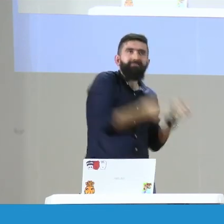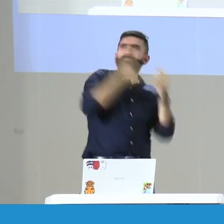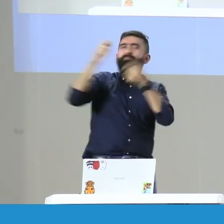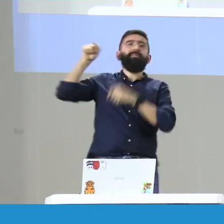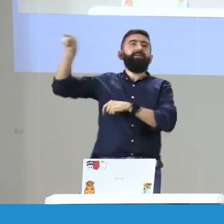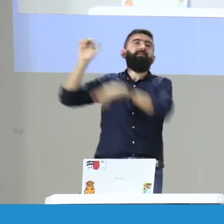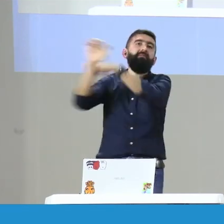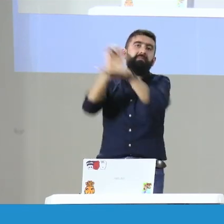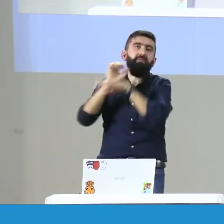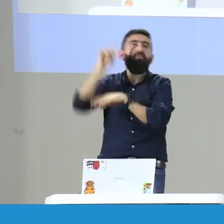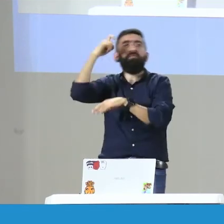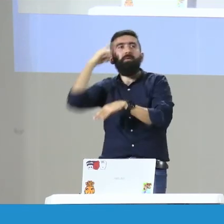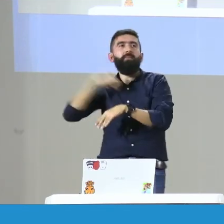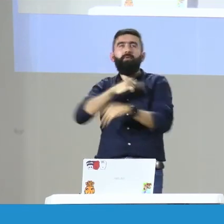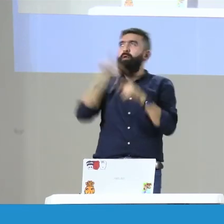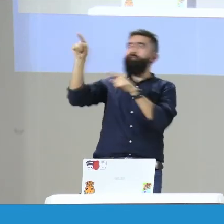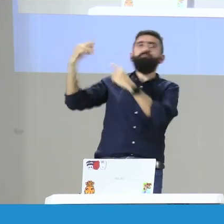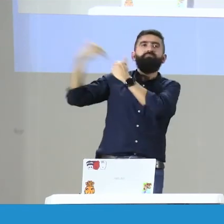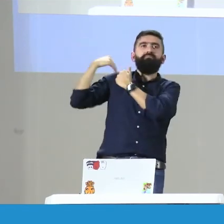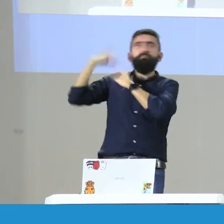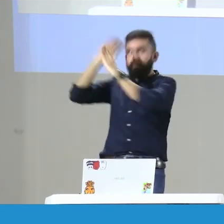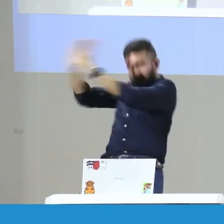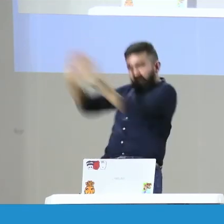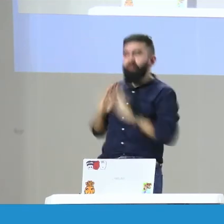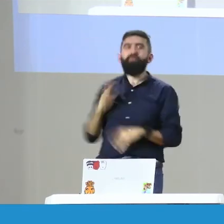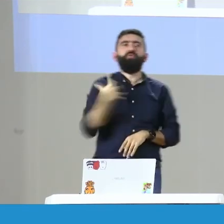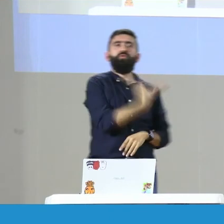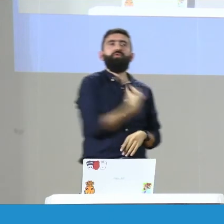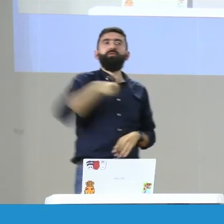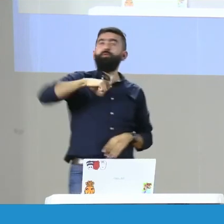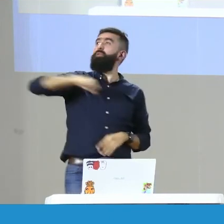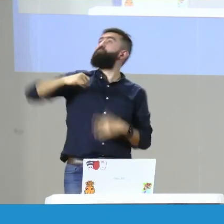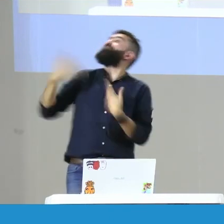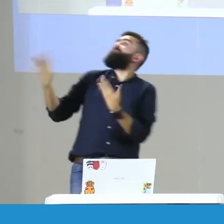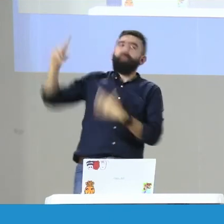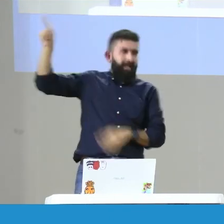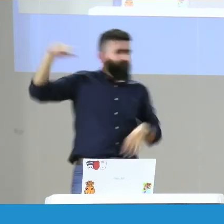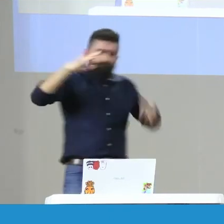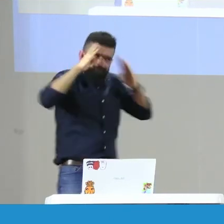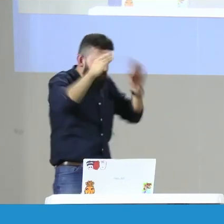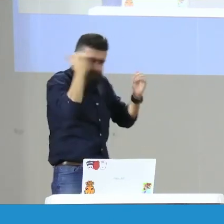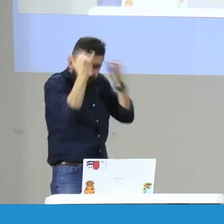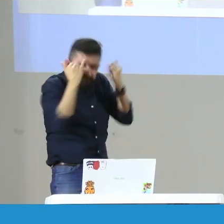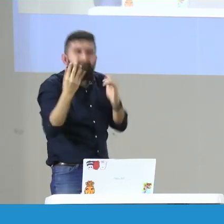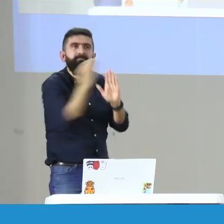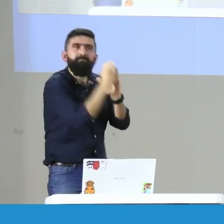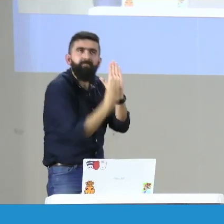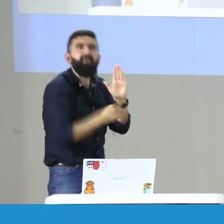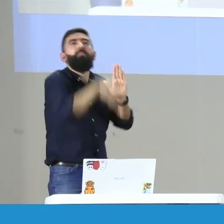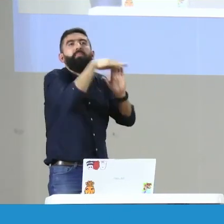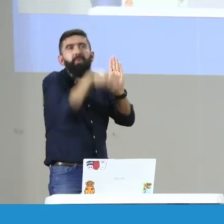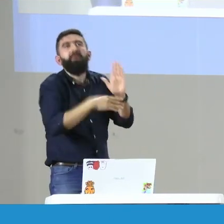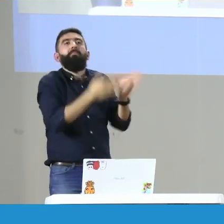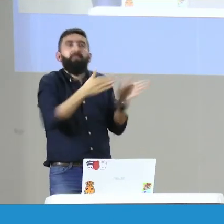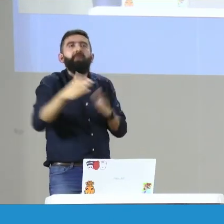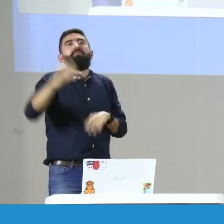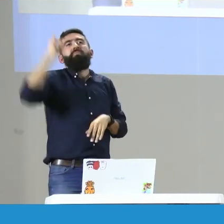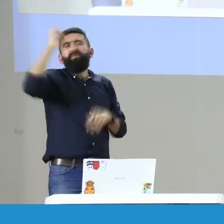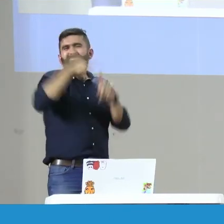sociolingüística, por eso necesitamos que ustedes participen para poder llegar a las entidades del Estado, a las entidades privadas y exigir nuestros derechos para que